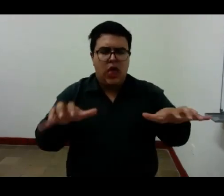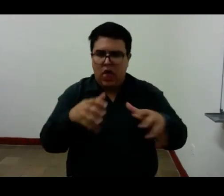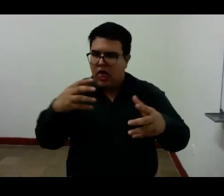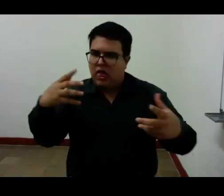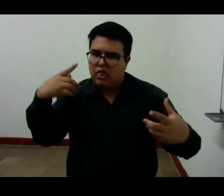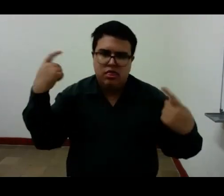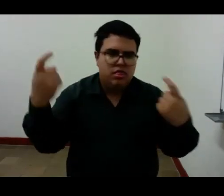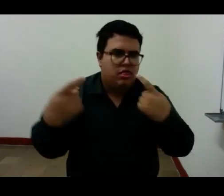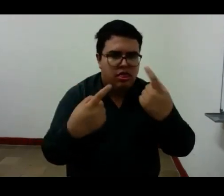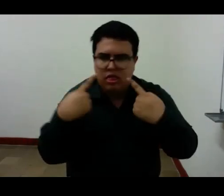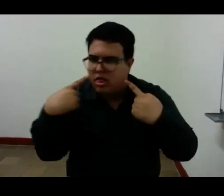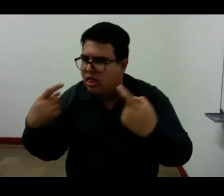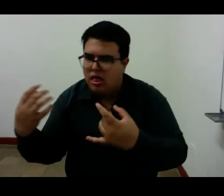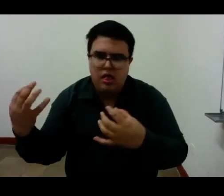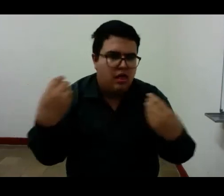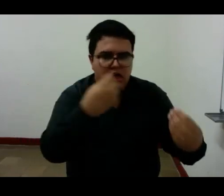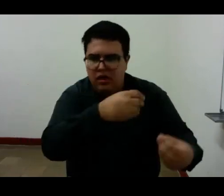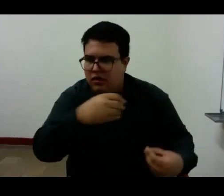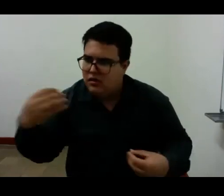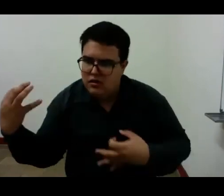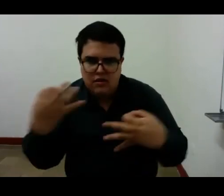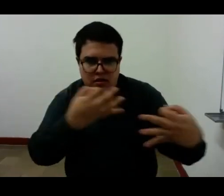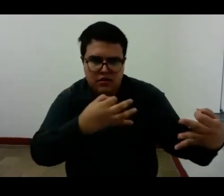continuas de cambiarlo